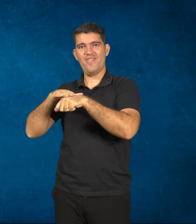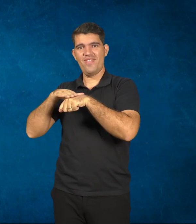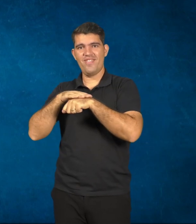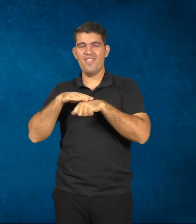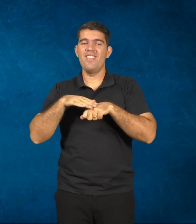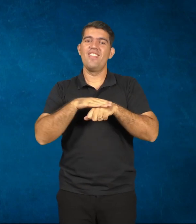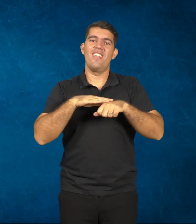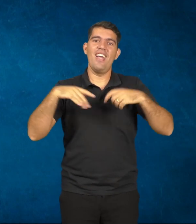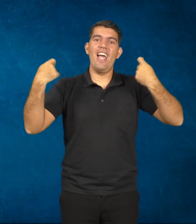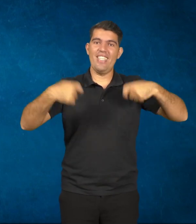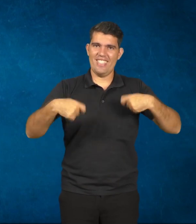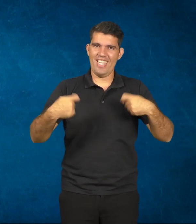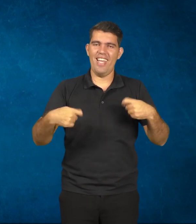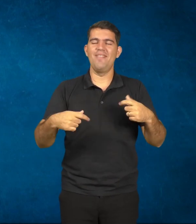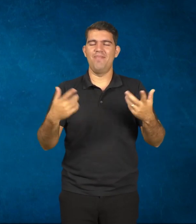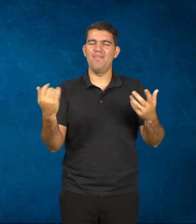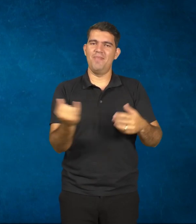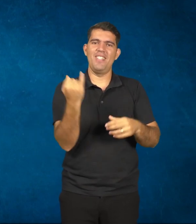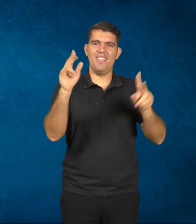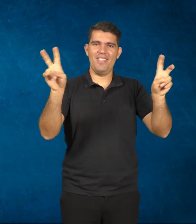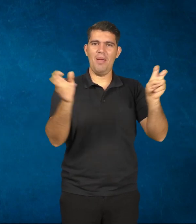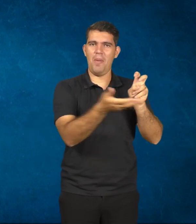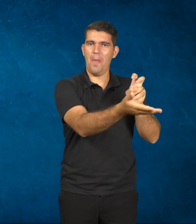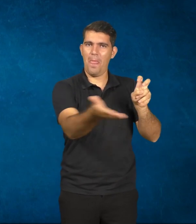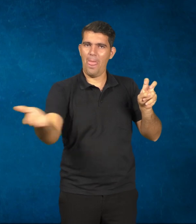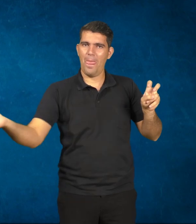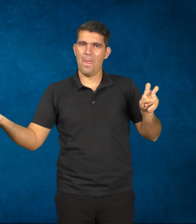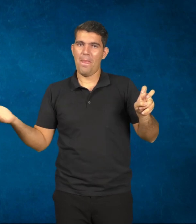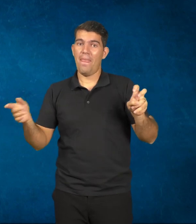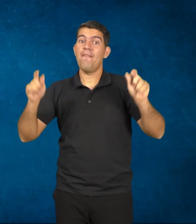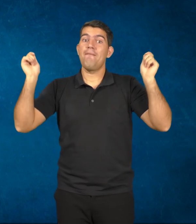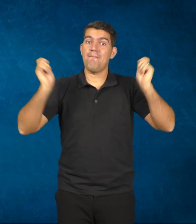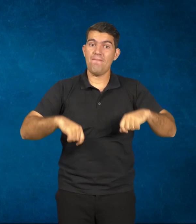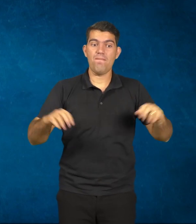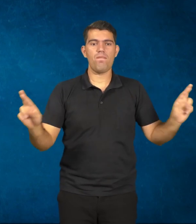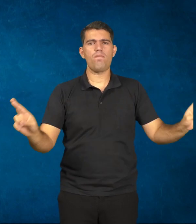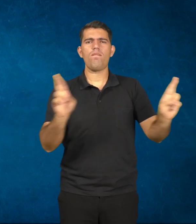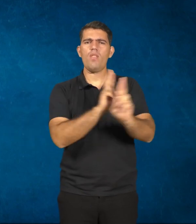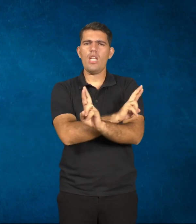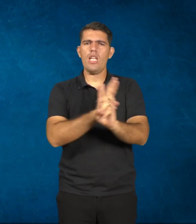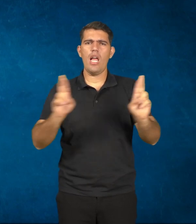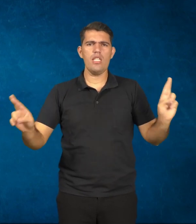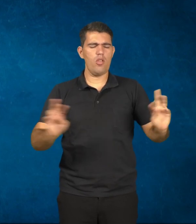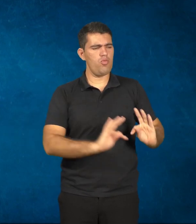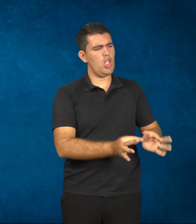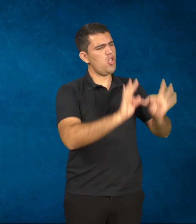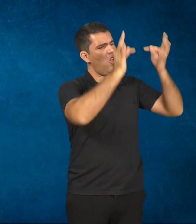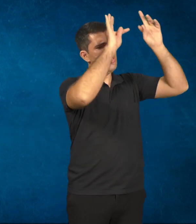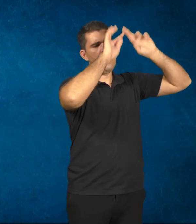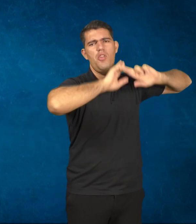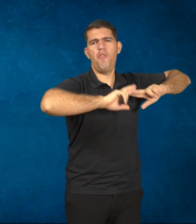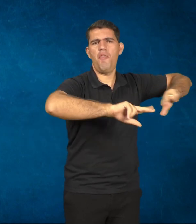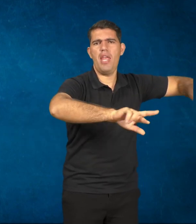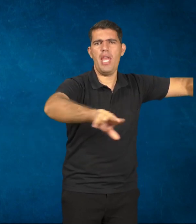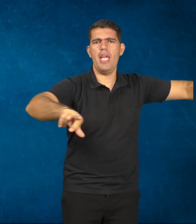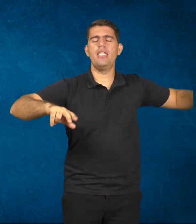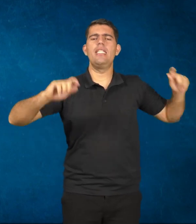base dessa conversa e trazer a relação das diferentes tecnologias, das diferentes possibilidades